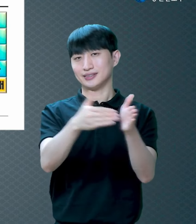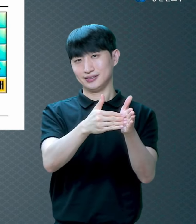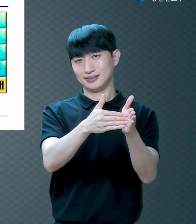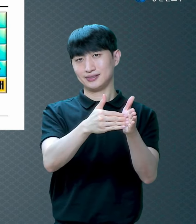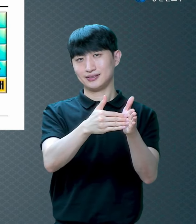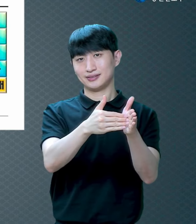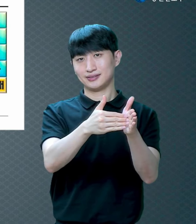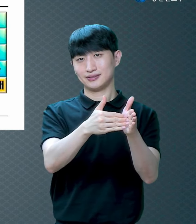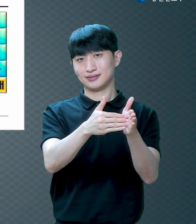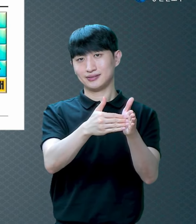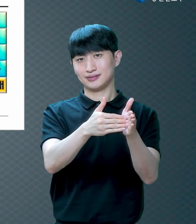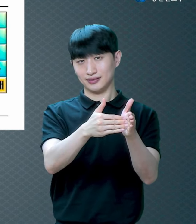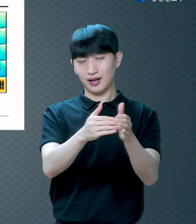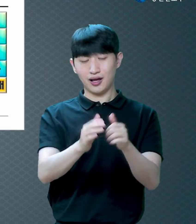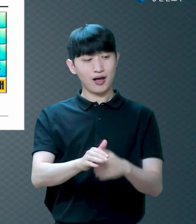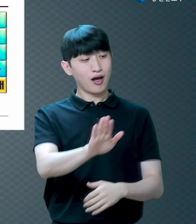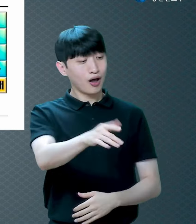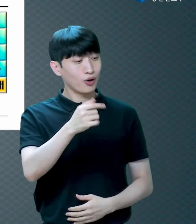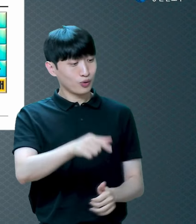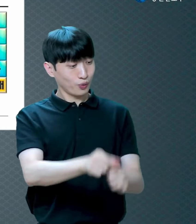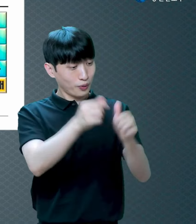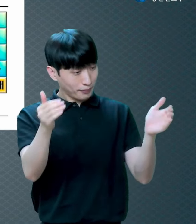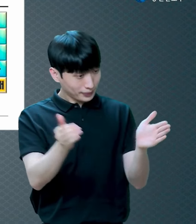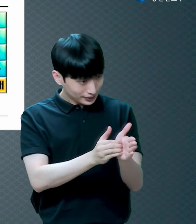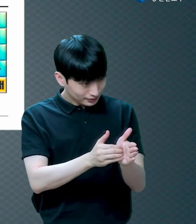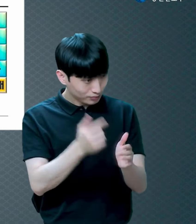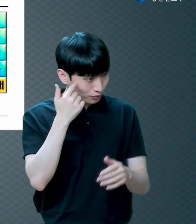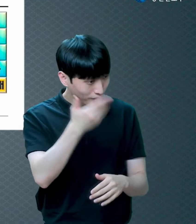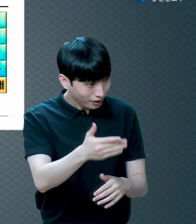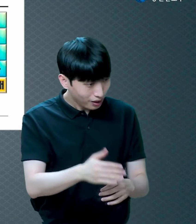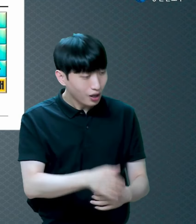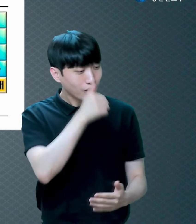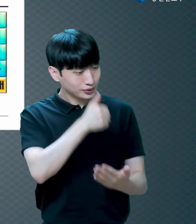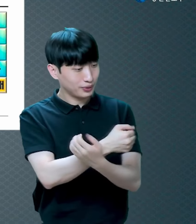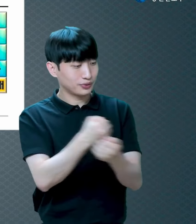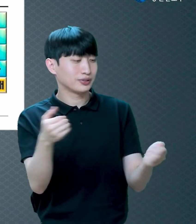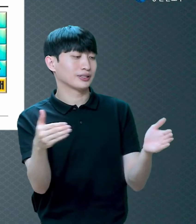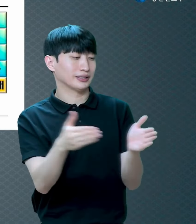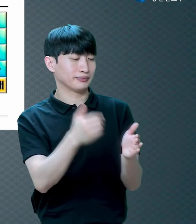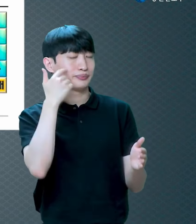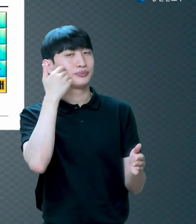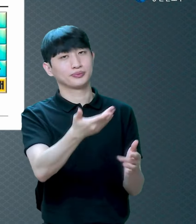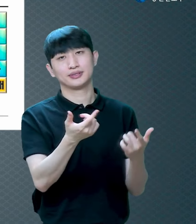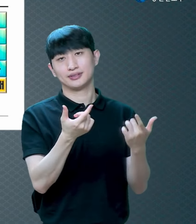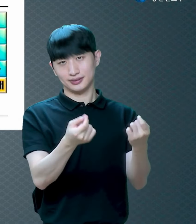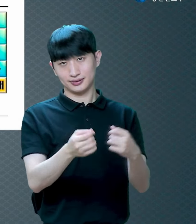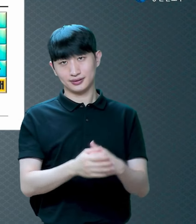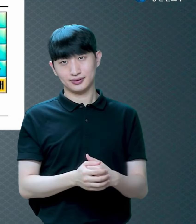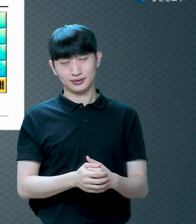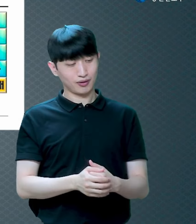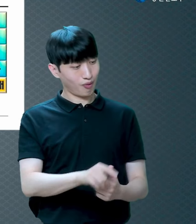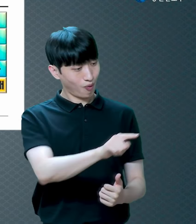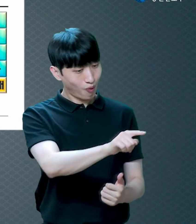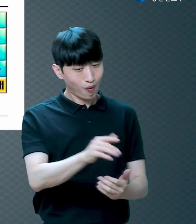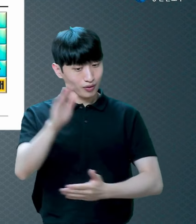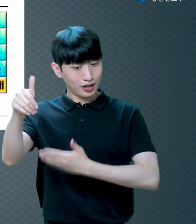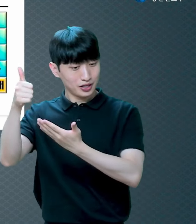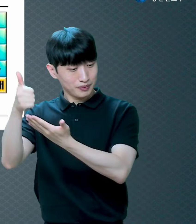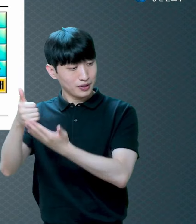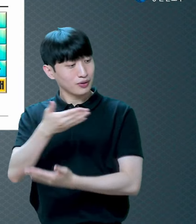구원받았냐 죄 용서받았냐 그 얘기예요 다시 말하면 하나님이 죄 용서해놨는데